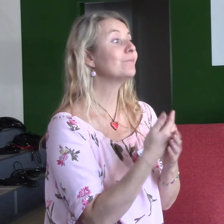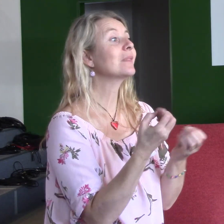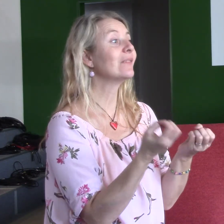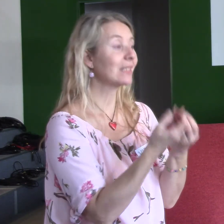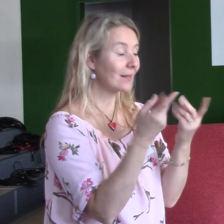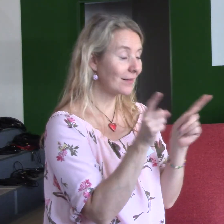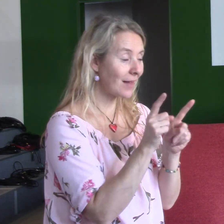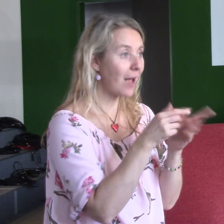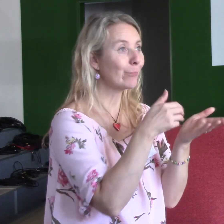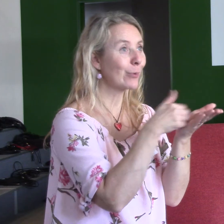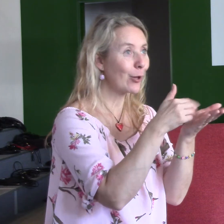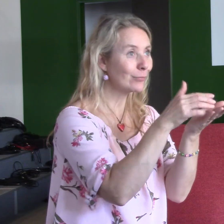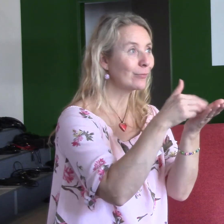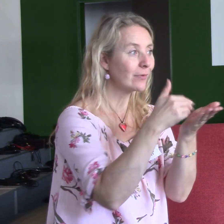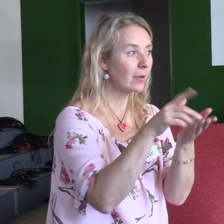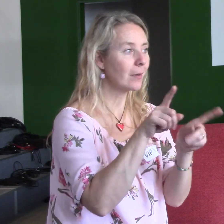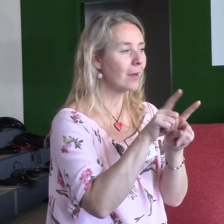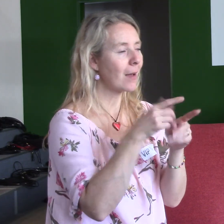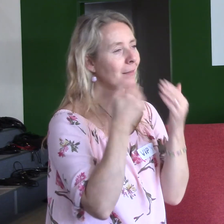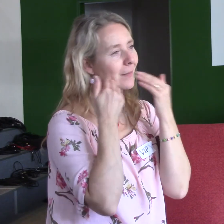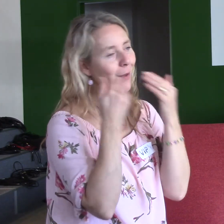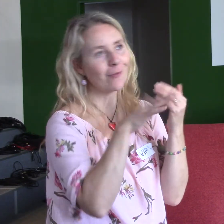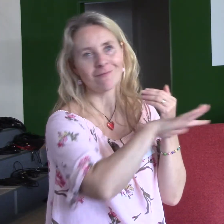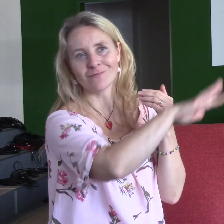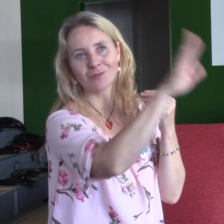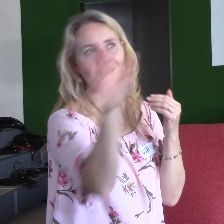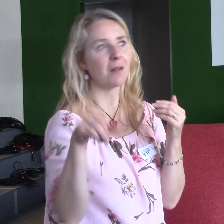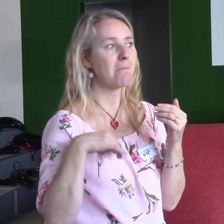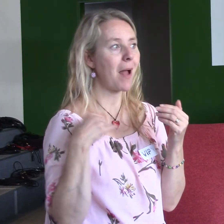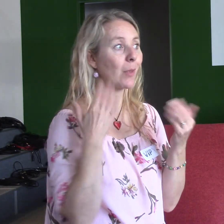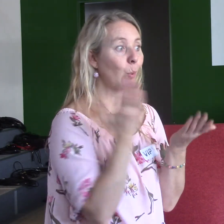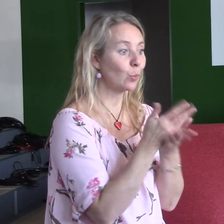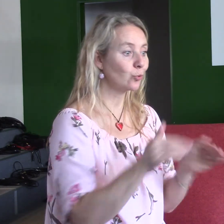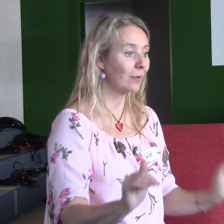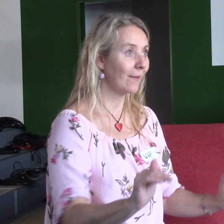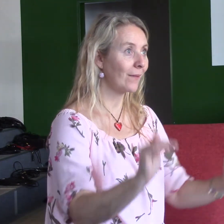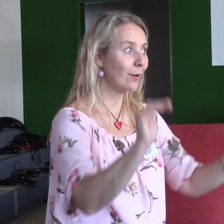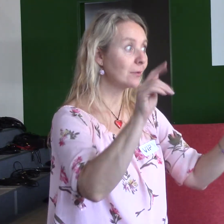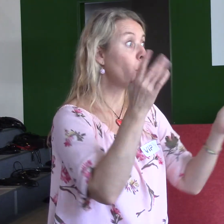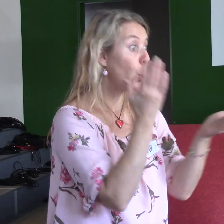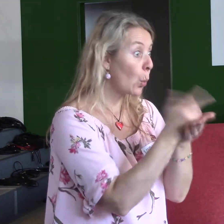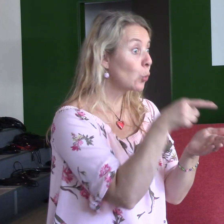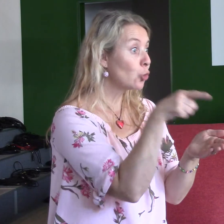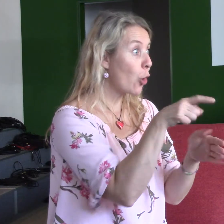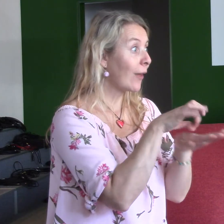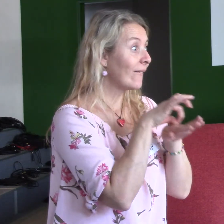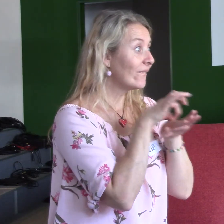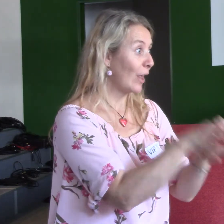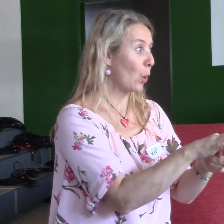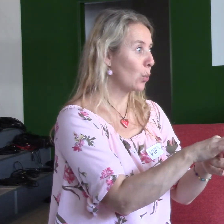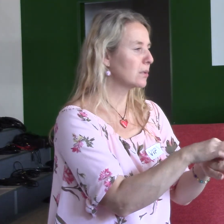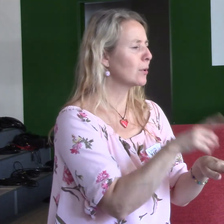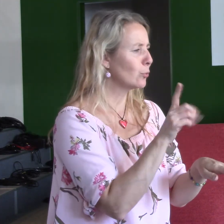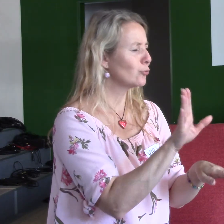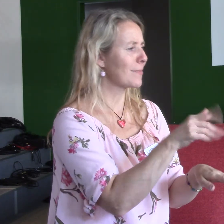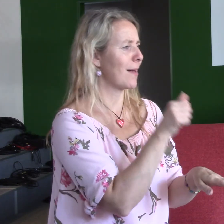už také mohlo by spousta mladých lidí oslovených. A někteří z nich vyrostli prostě ve vedoucí. a vyrostli v silné křesťany,